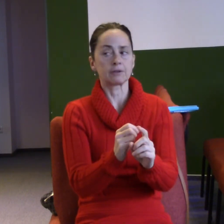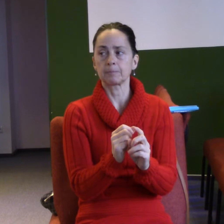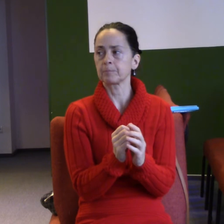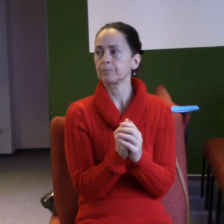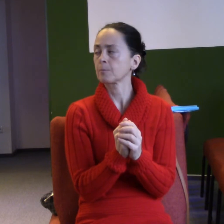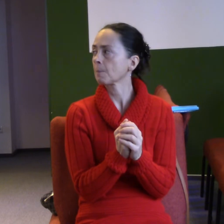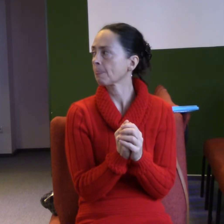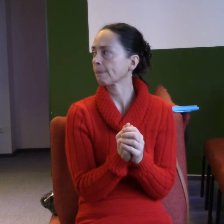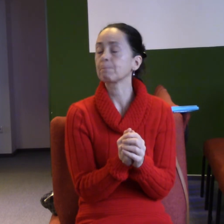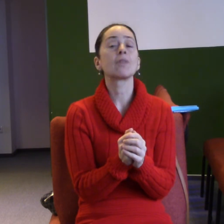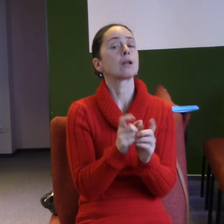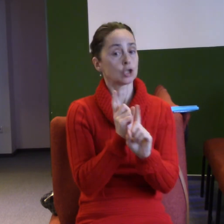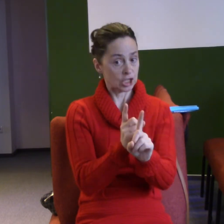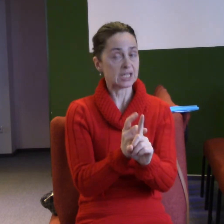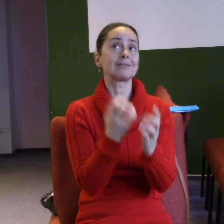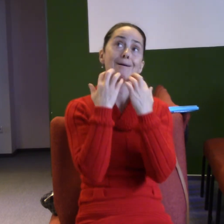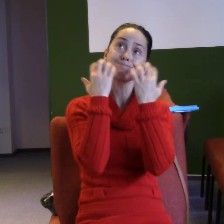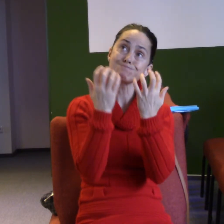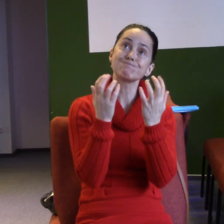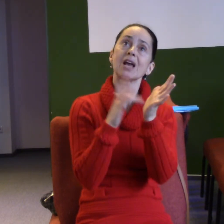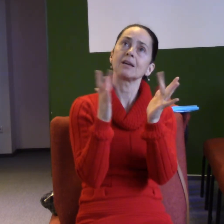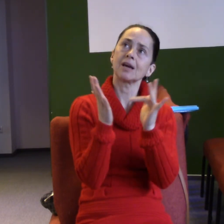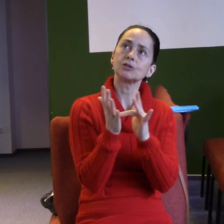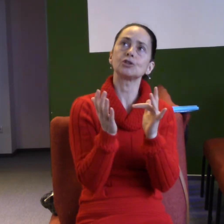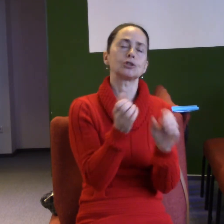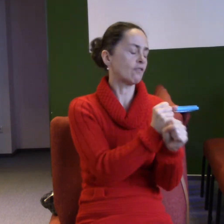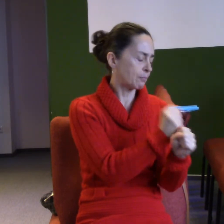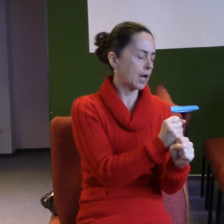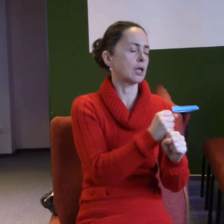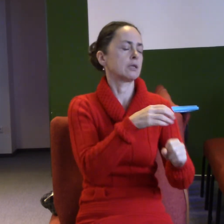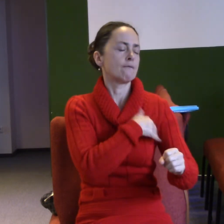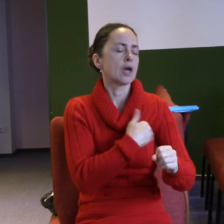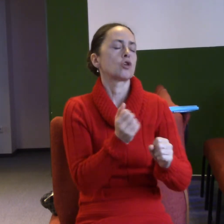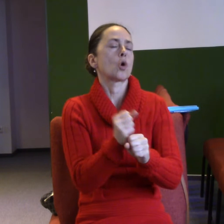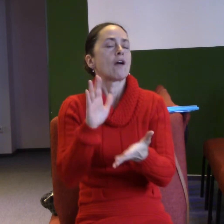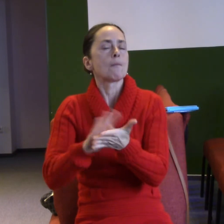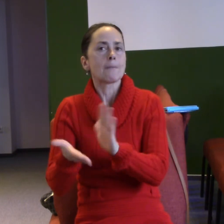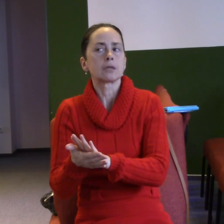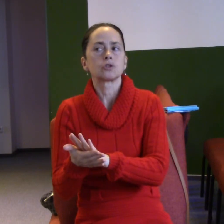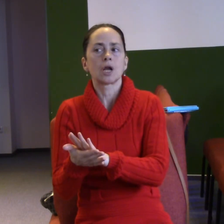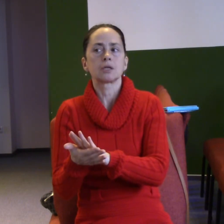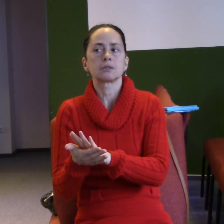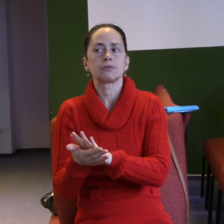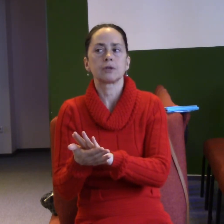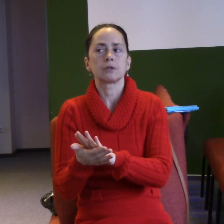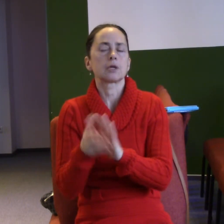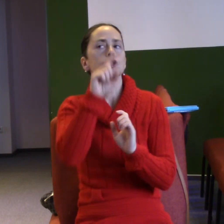kteří milují Ježíše, jak reagují v zaměstnání, ve škole, v manželství, tak jedna z častých otázek je,